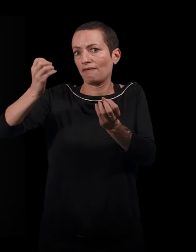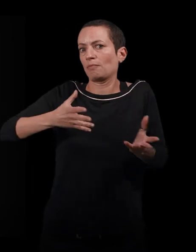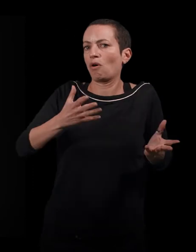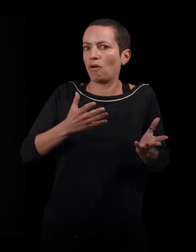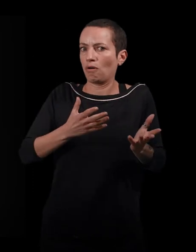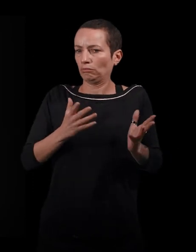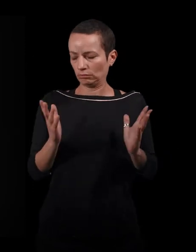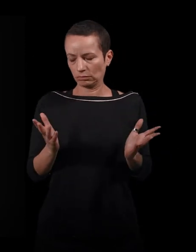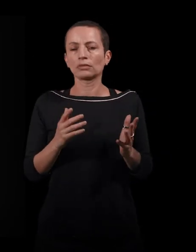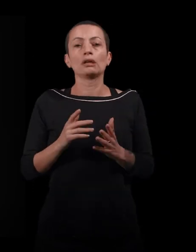étant la guerre.